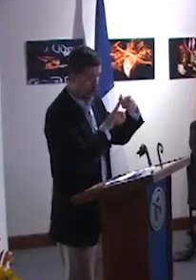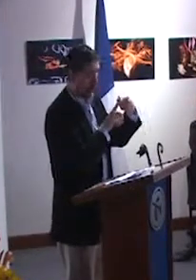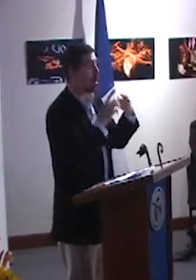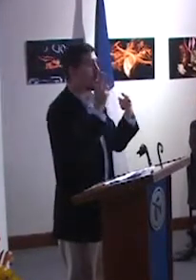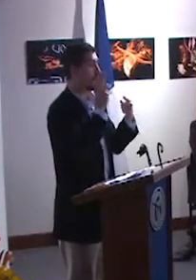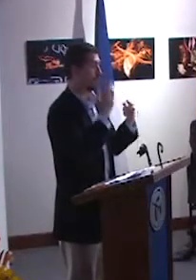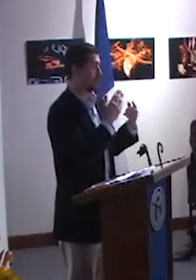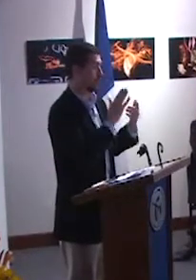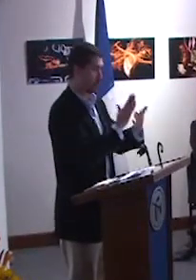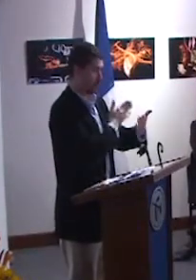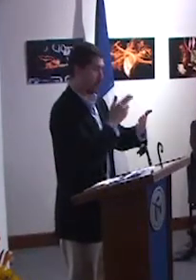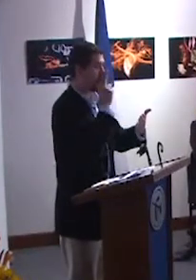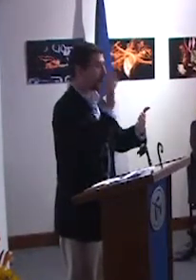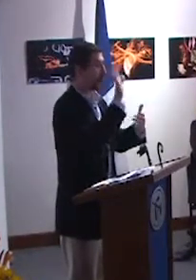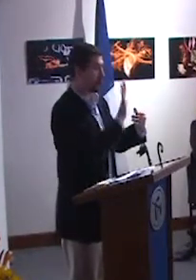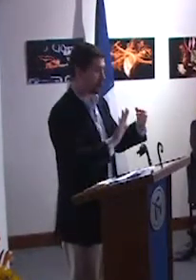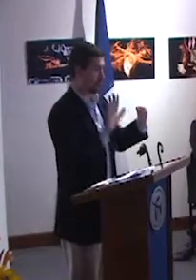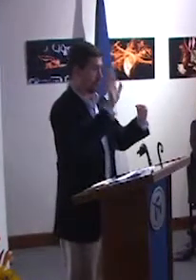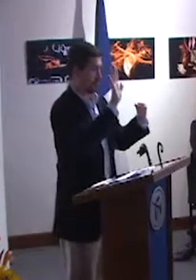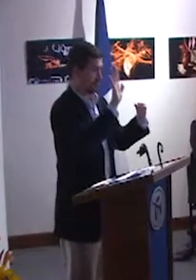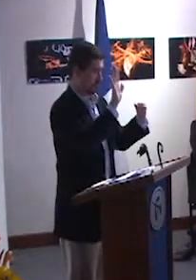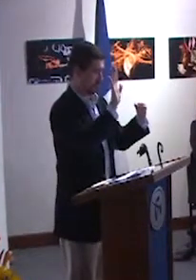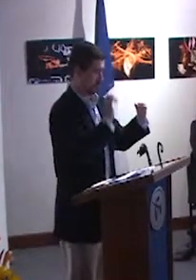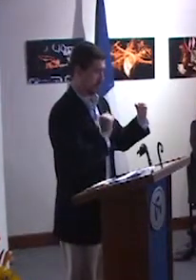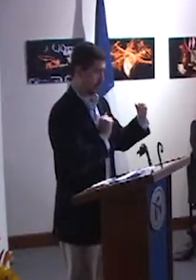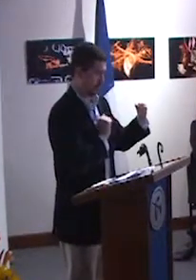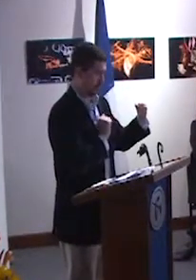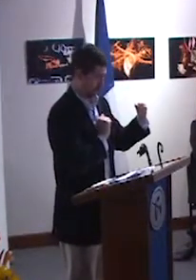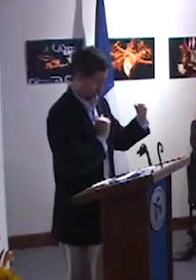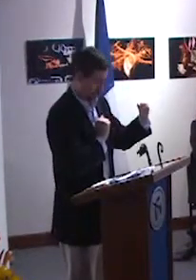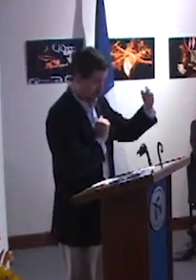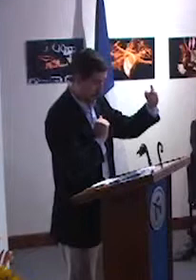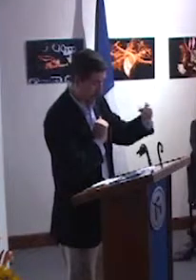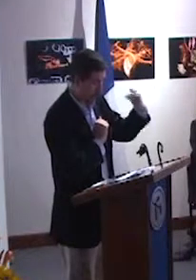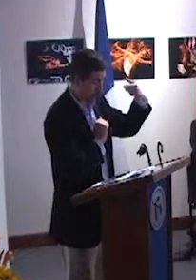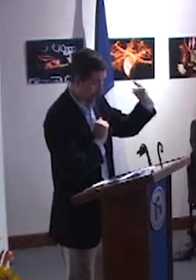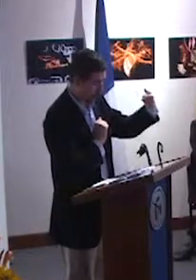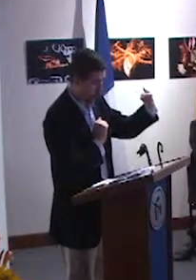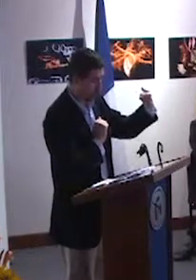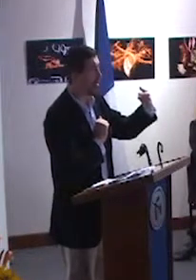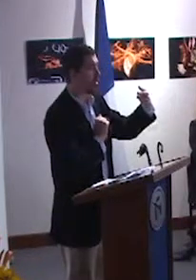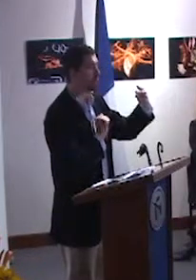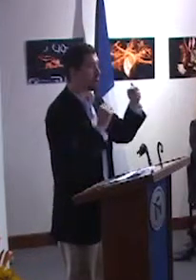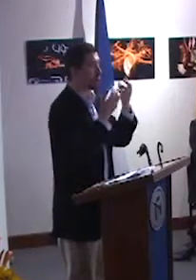a hacer lectura del programa. Primero, himno nacional.